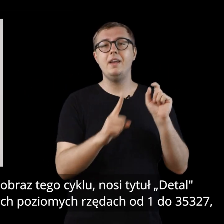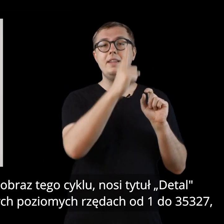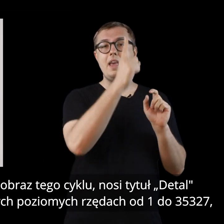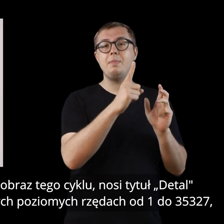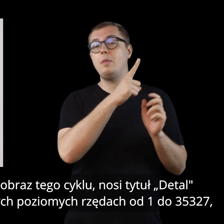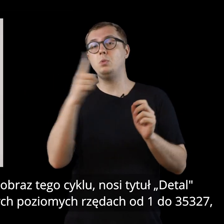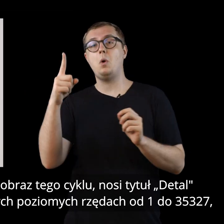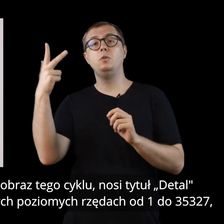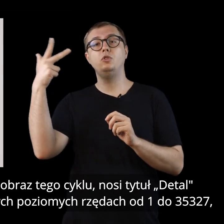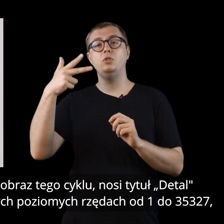327,